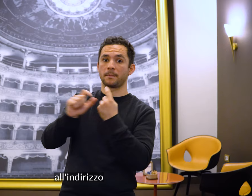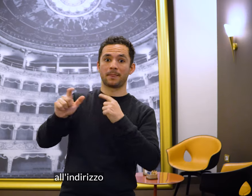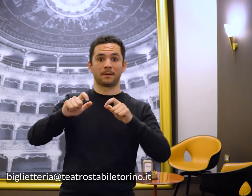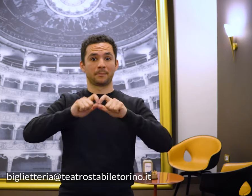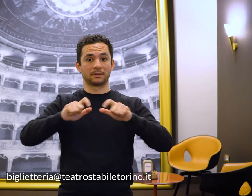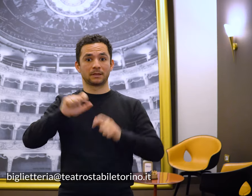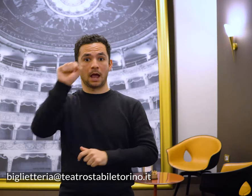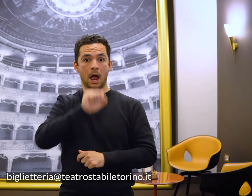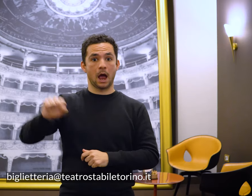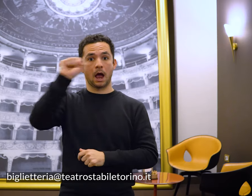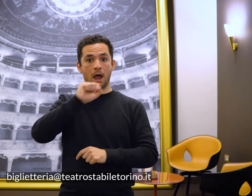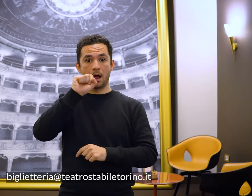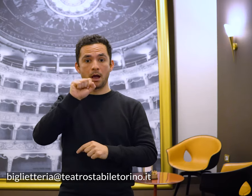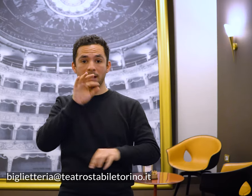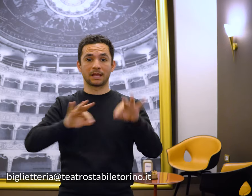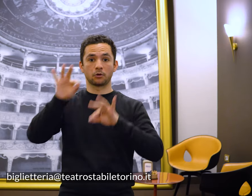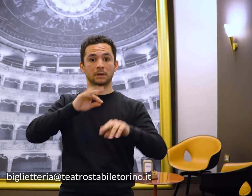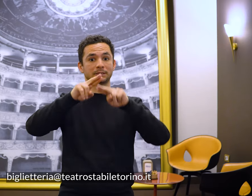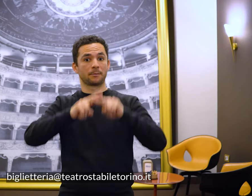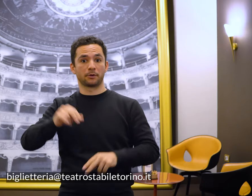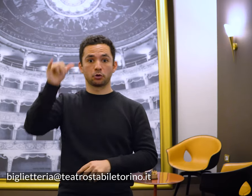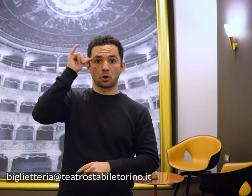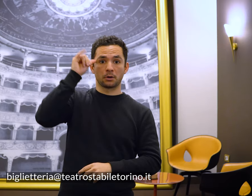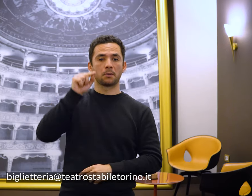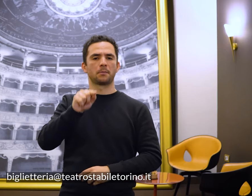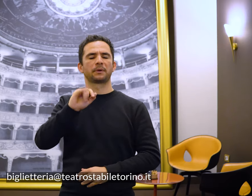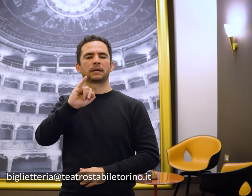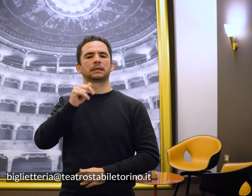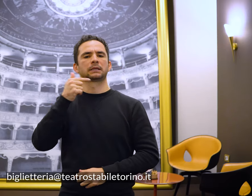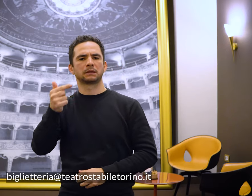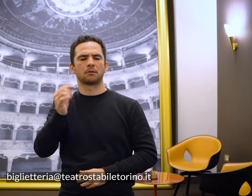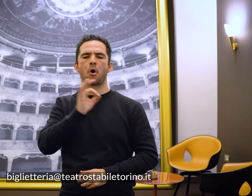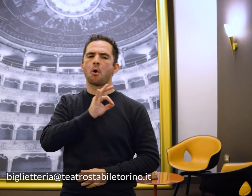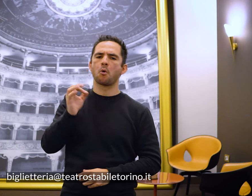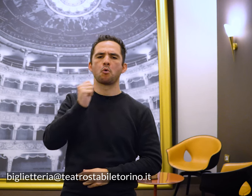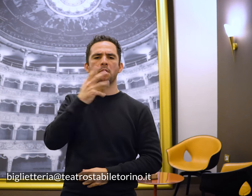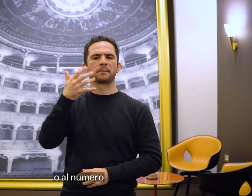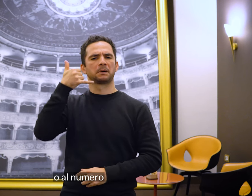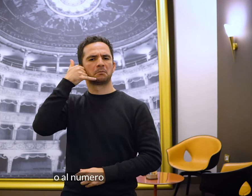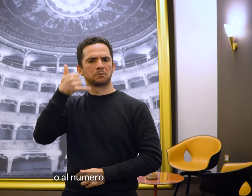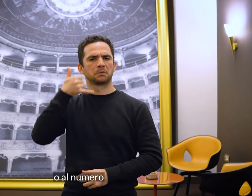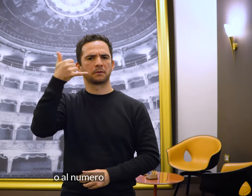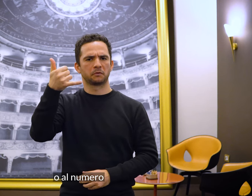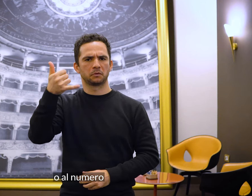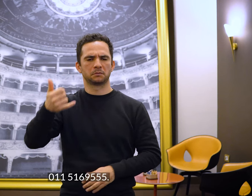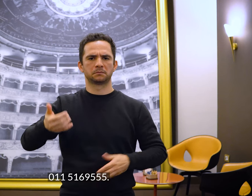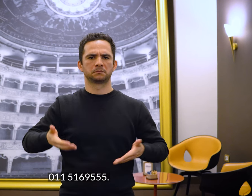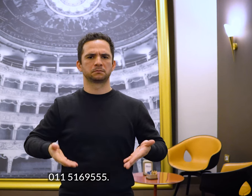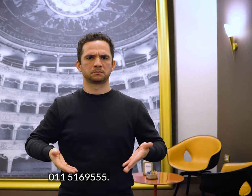biglietteria-teatrostabiletorino.it o al numero 011